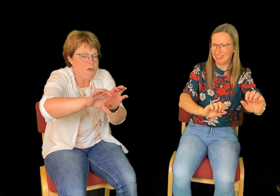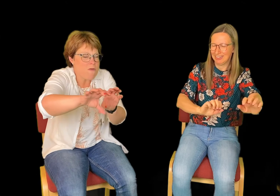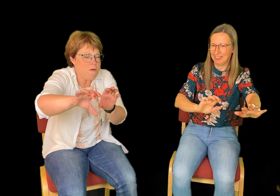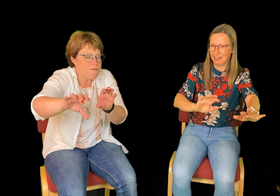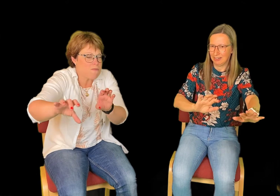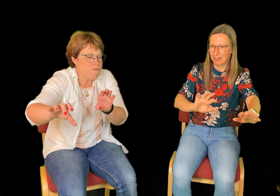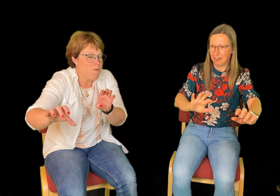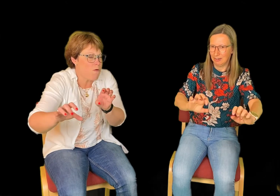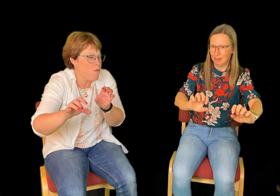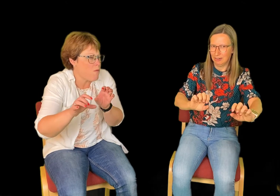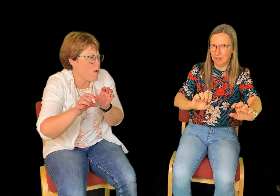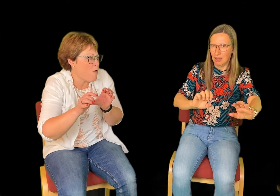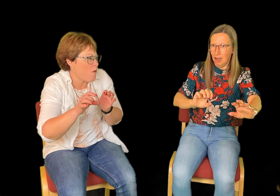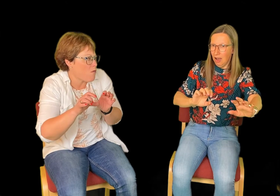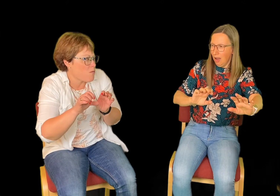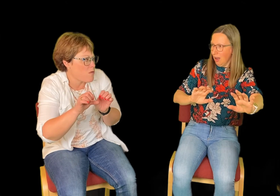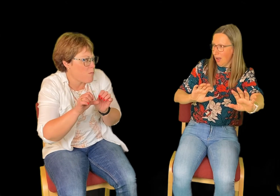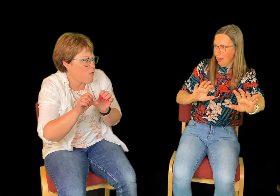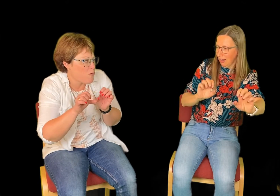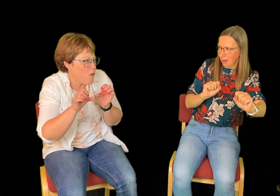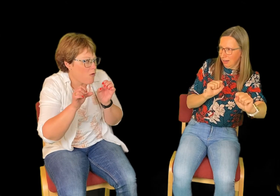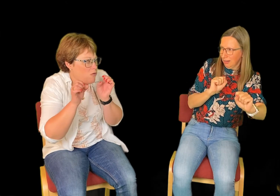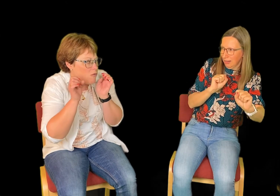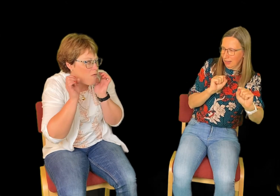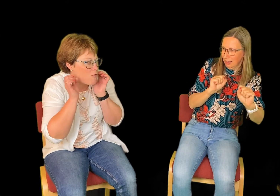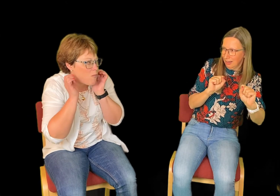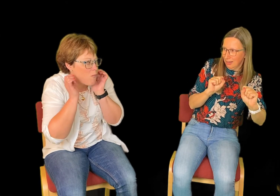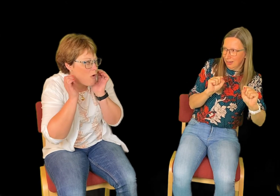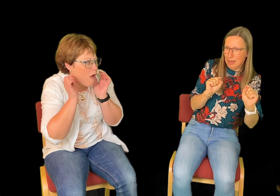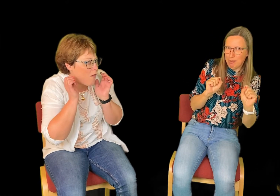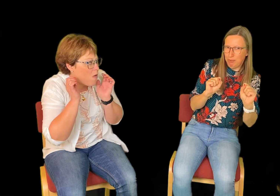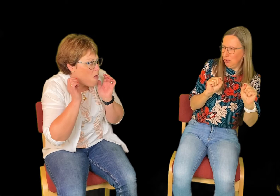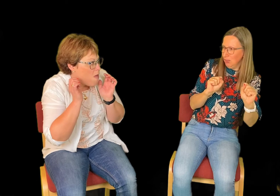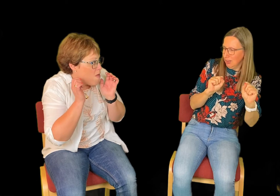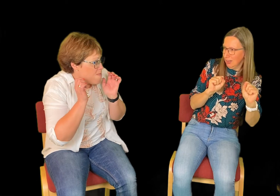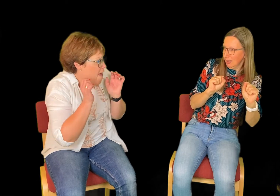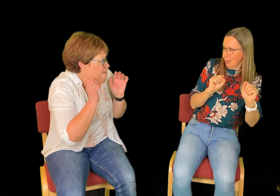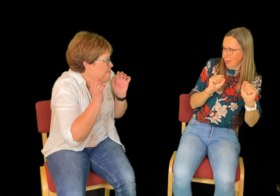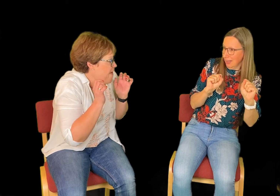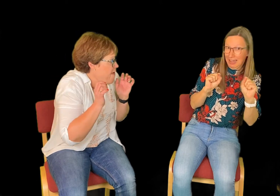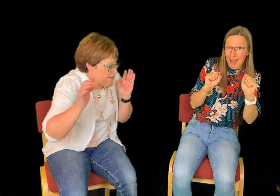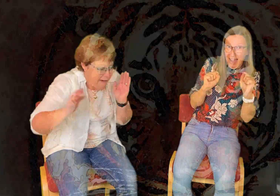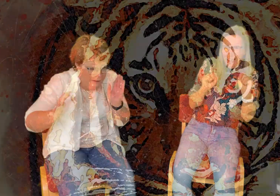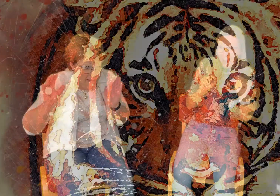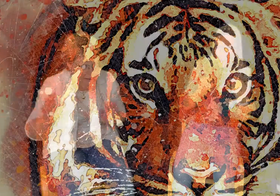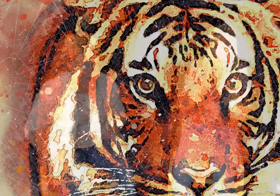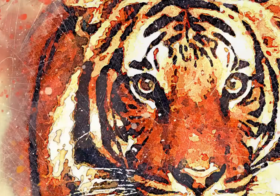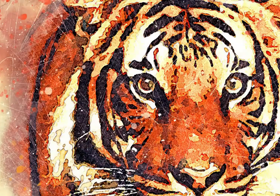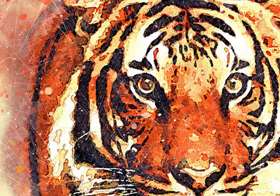vi två burar. Åh. Som tittar på oss. Så här gör du mångar. Men vem är fel. Det är ett tiger. Åh. Hjälp.